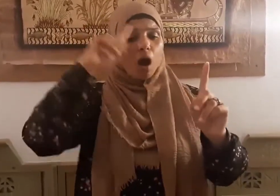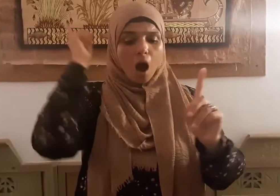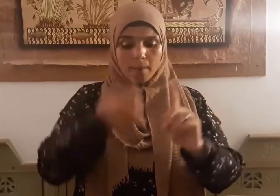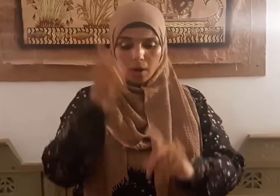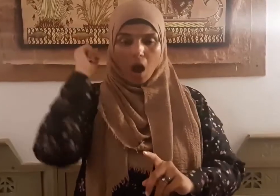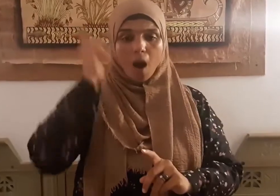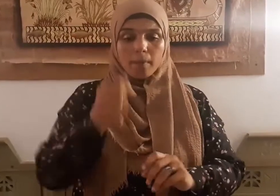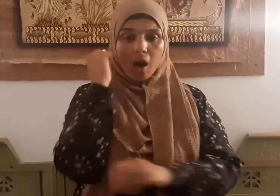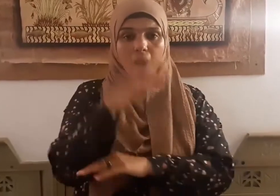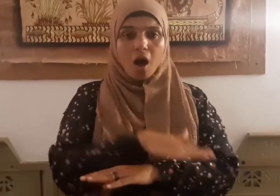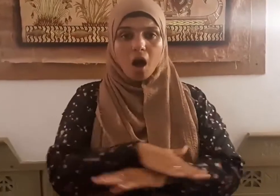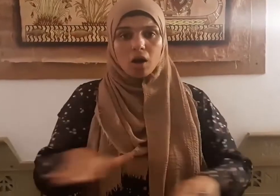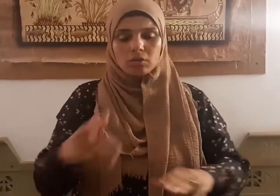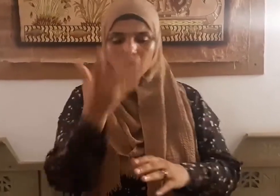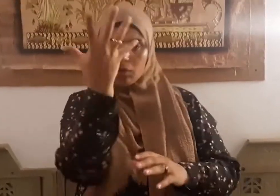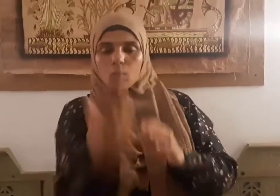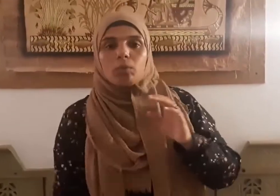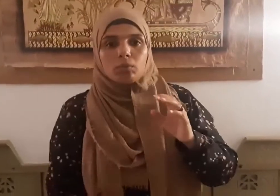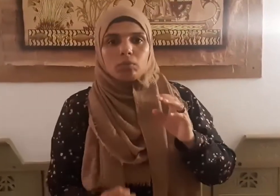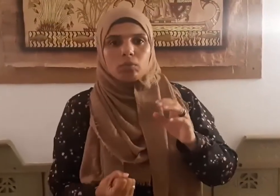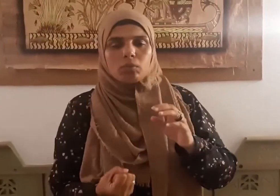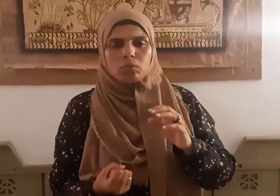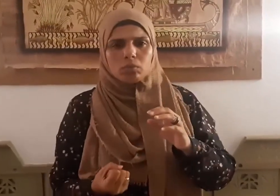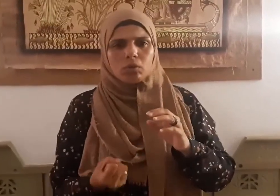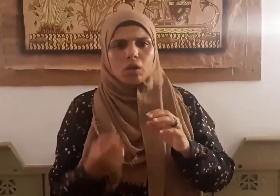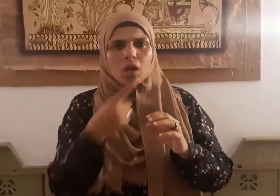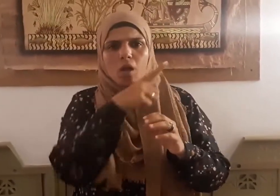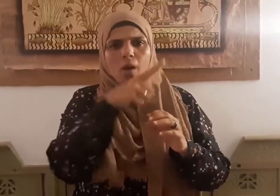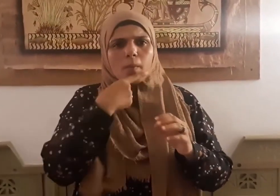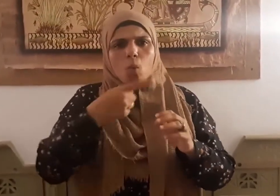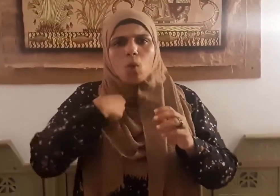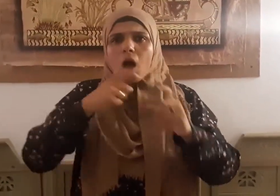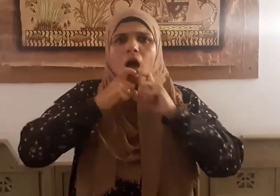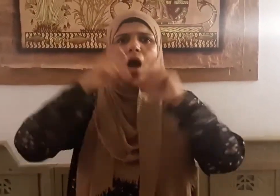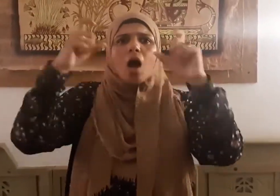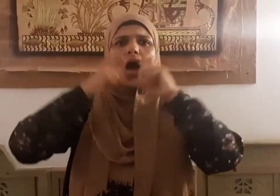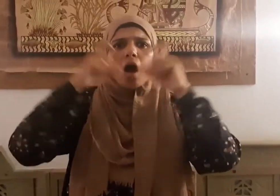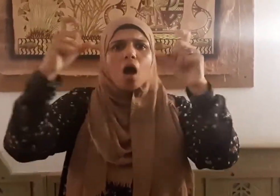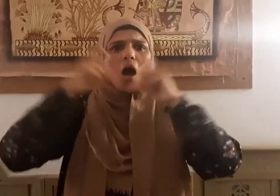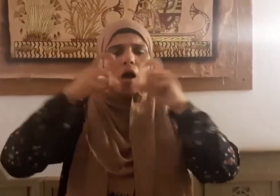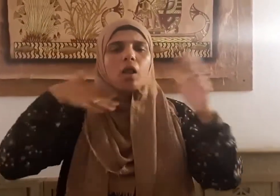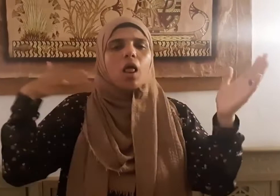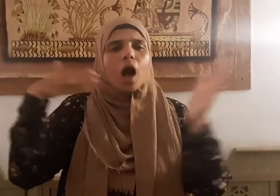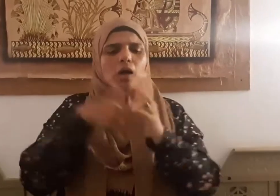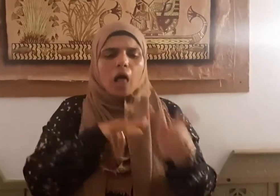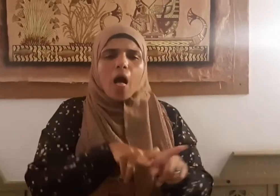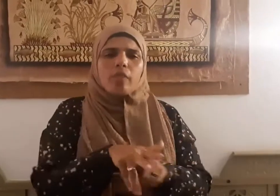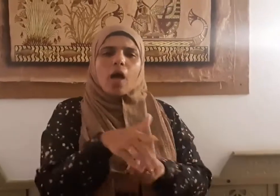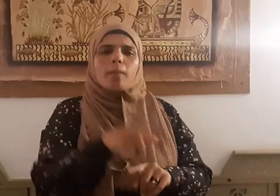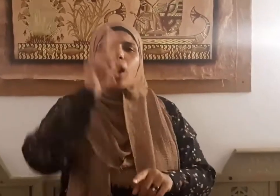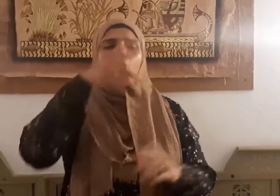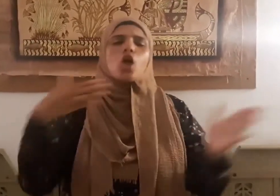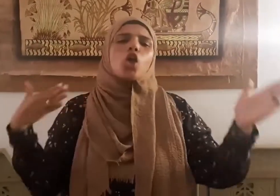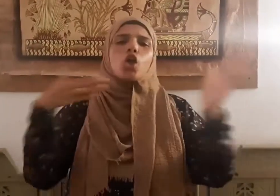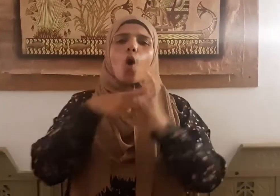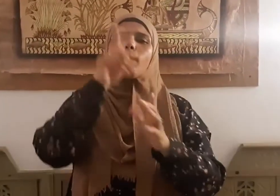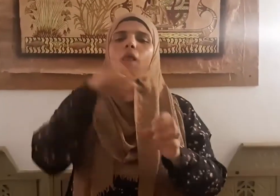فأخذته فهو يتجلجل فيها إلى يوم القيامة وكما